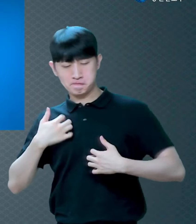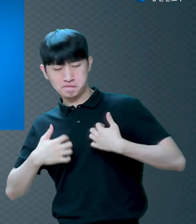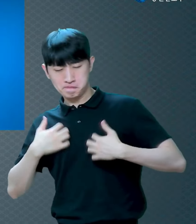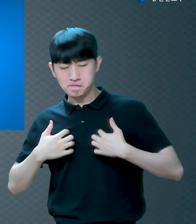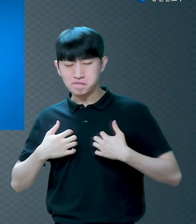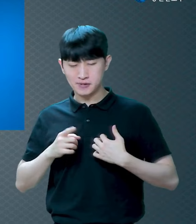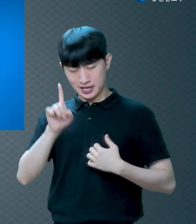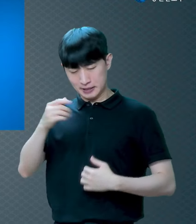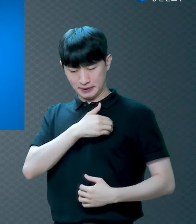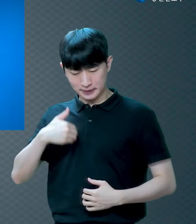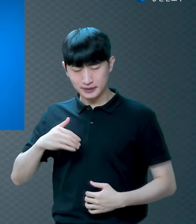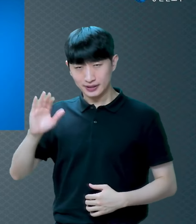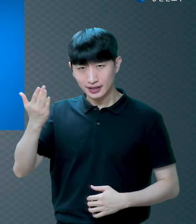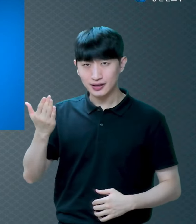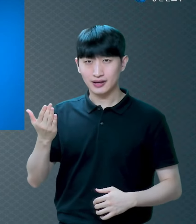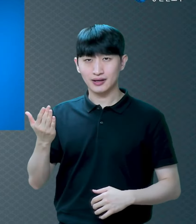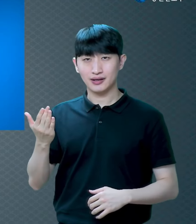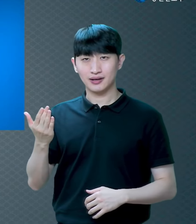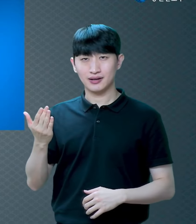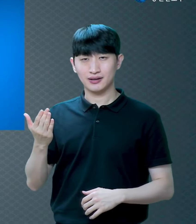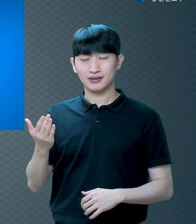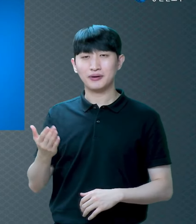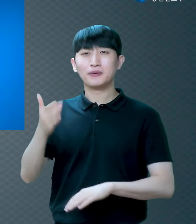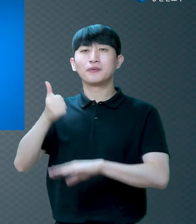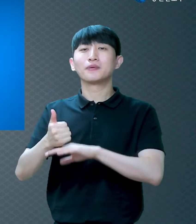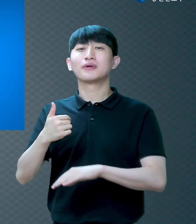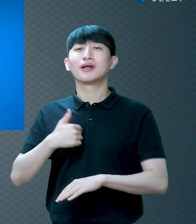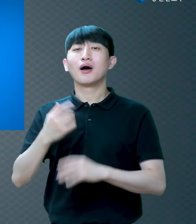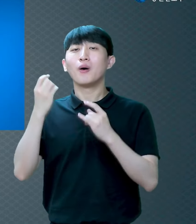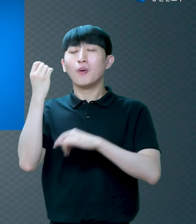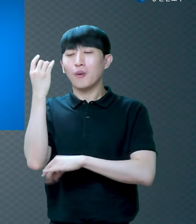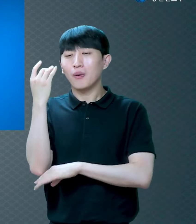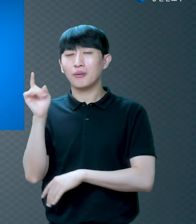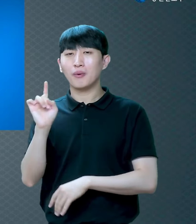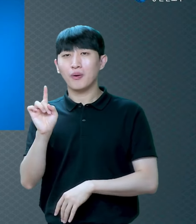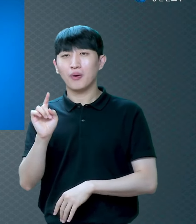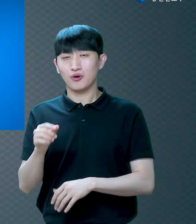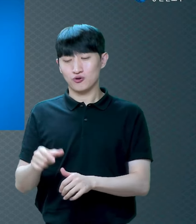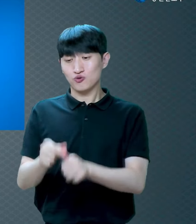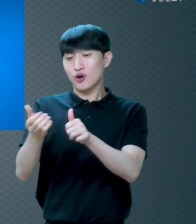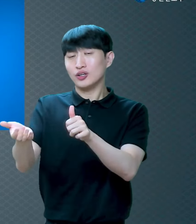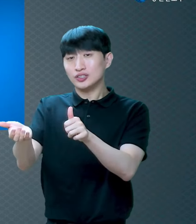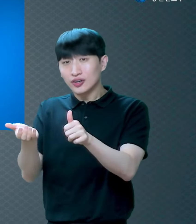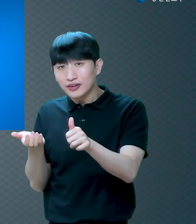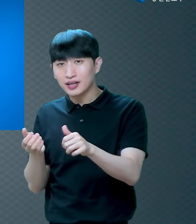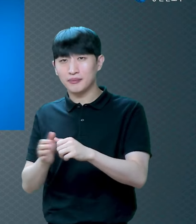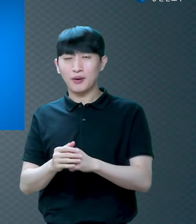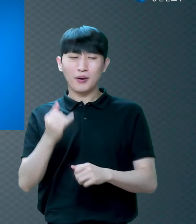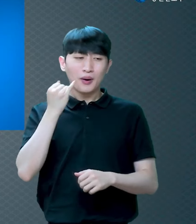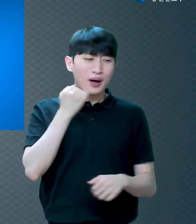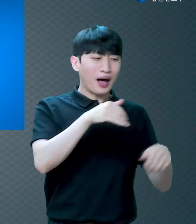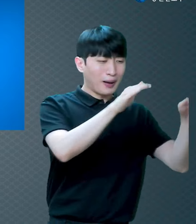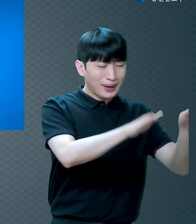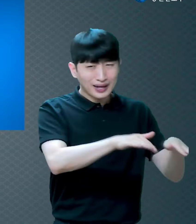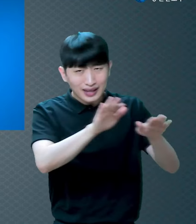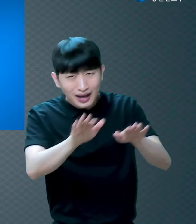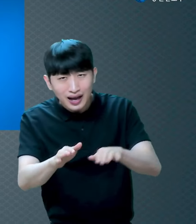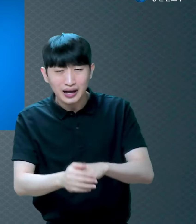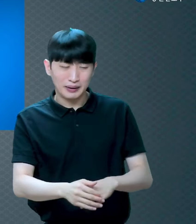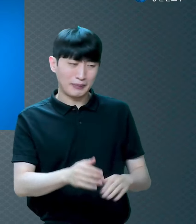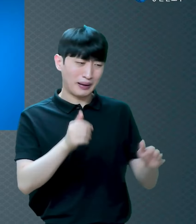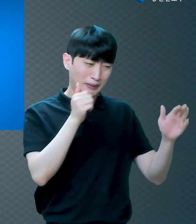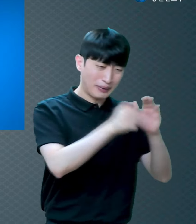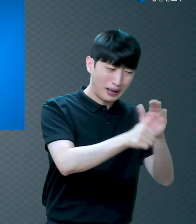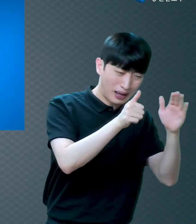동해안 해수욕장 안 가본 데가 없고 우리나라 명산 좋은 산이라고 하는 산 안 가본 데가 없습니다